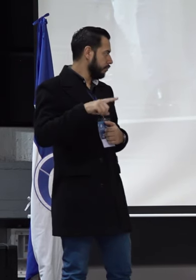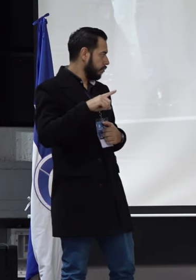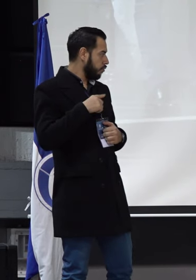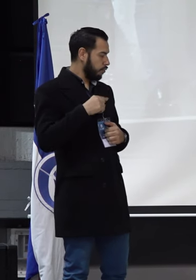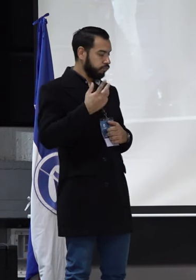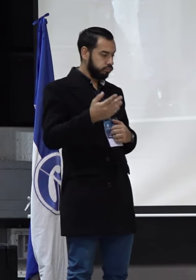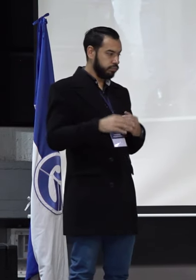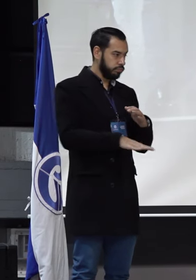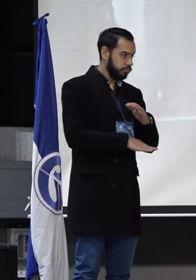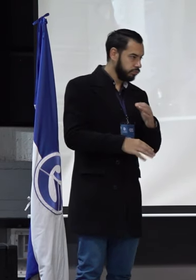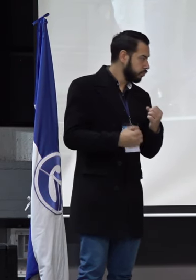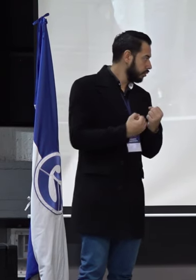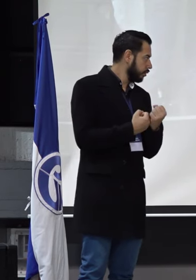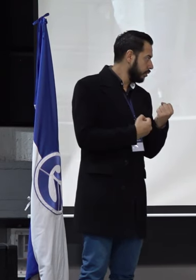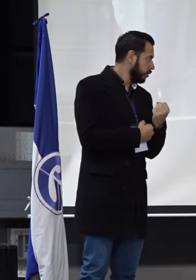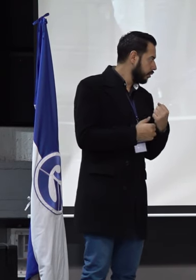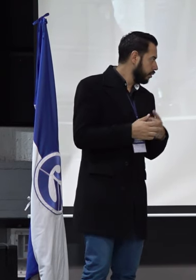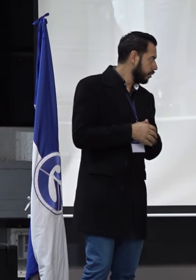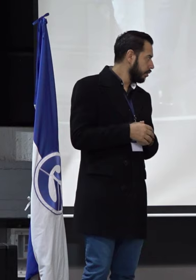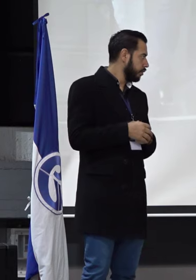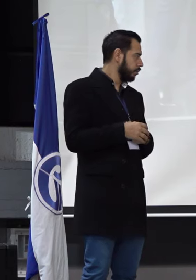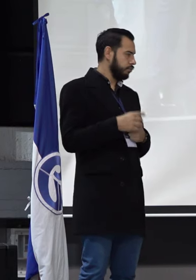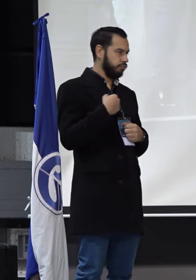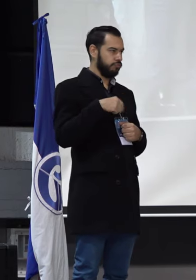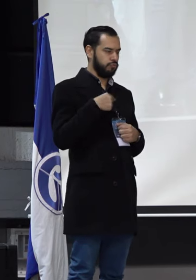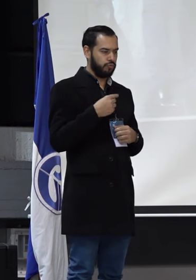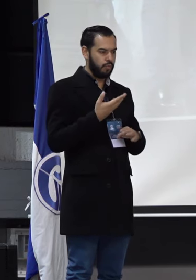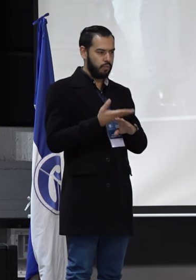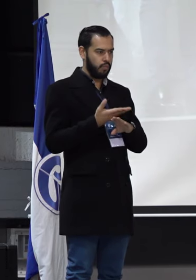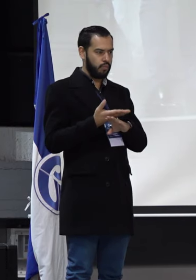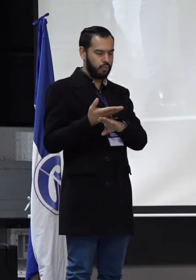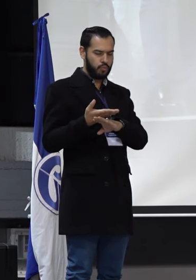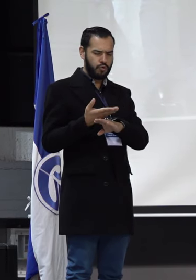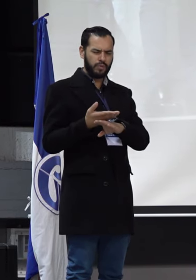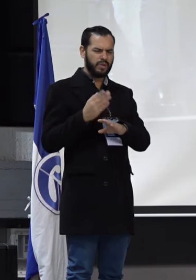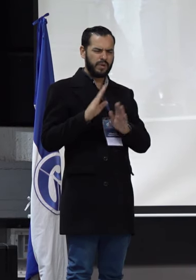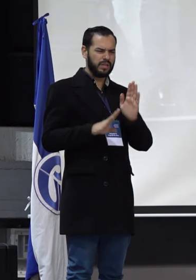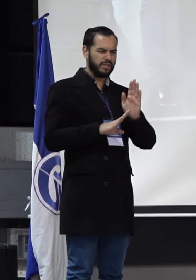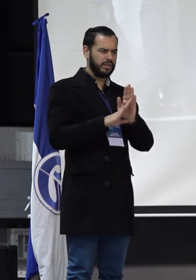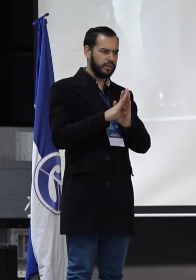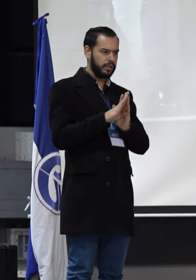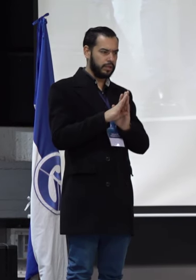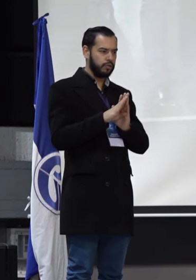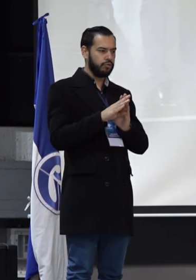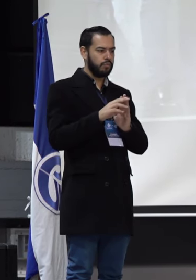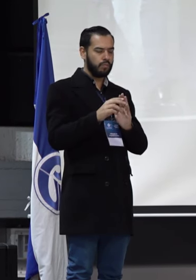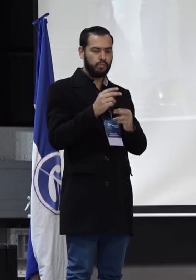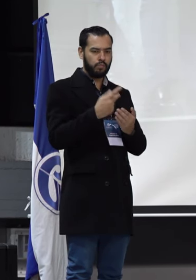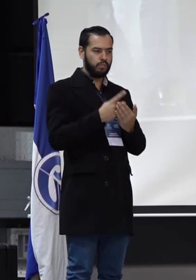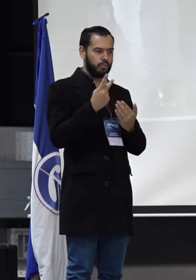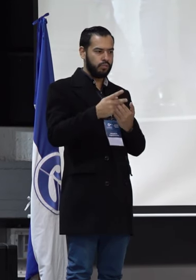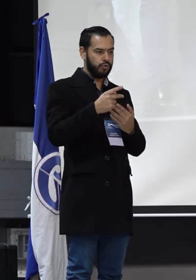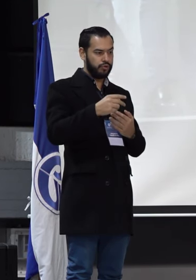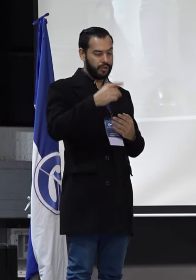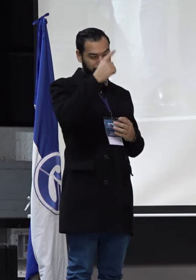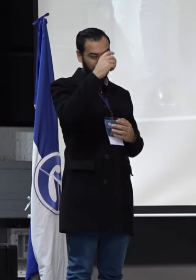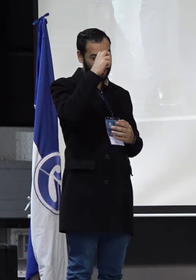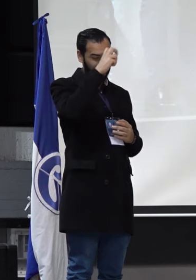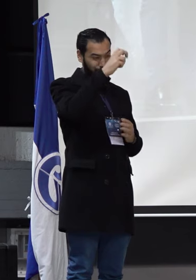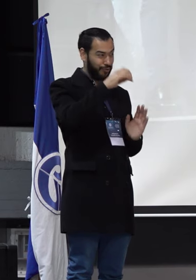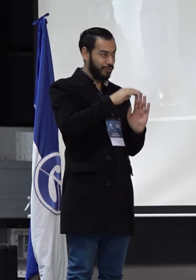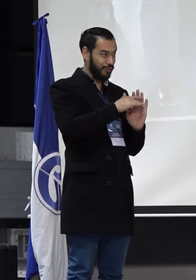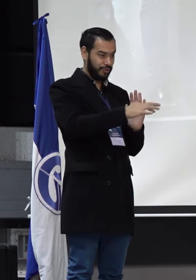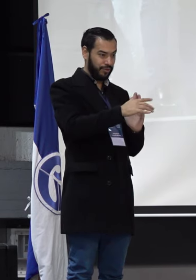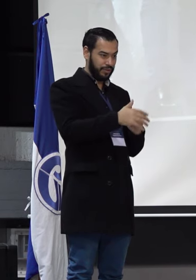por dignidad mucha de nuestra propuesta en el desarrollo del proyecto Balmaría. Hace más de 12 años la